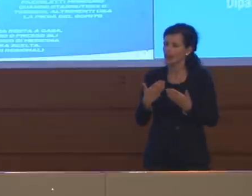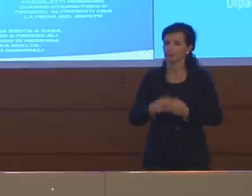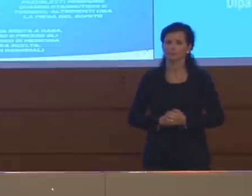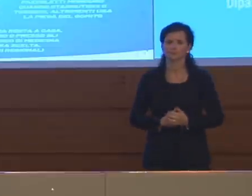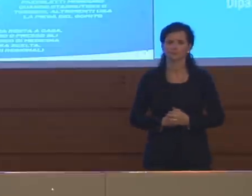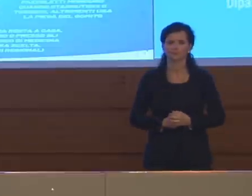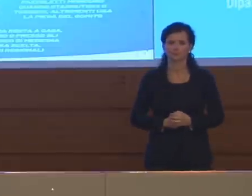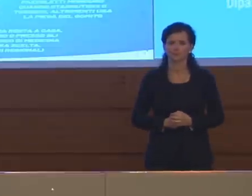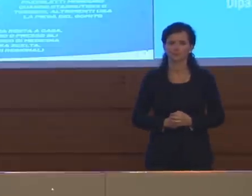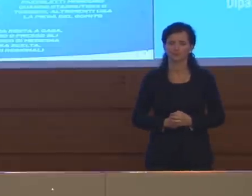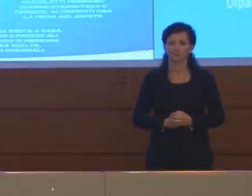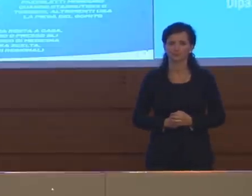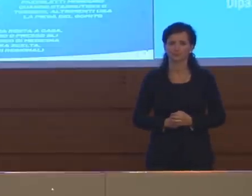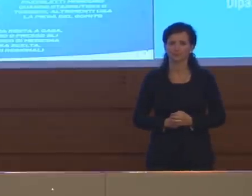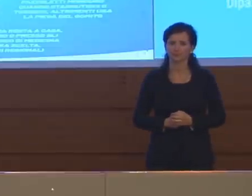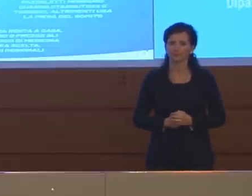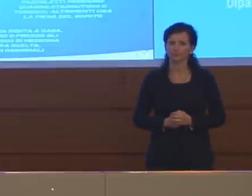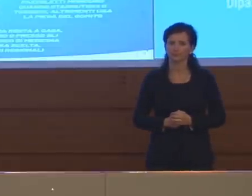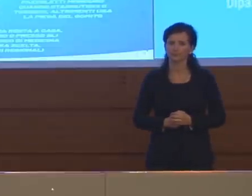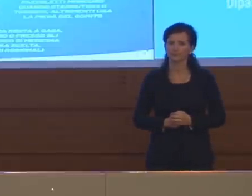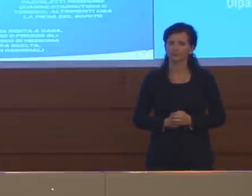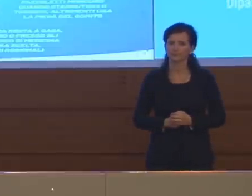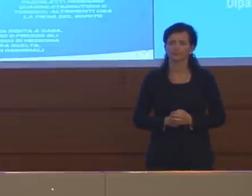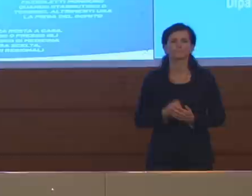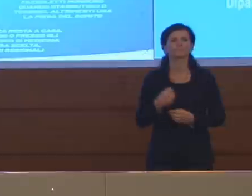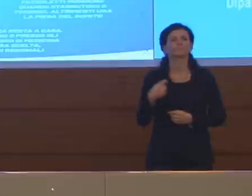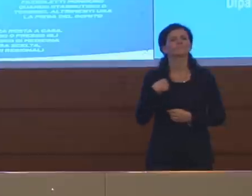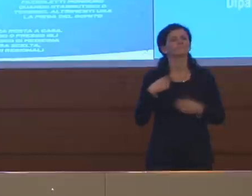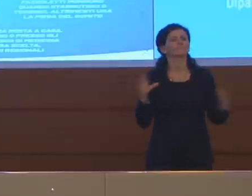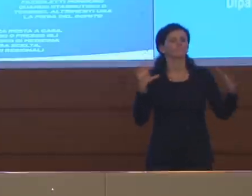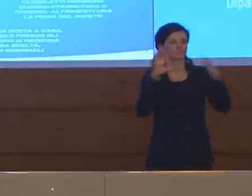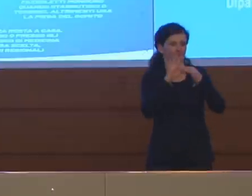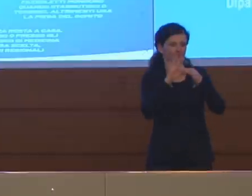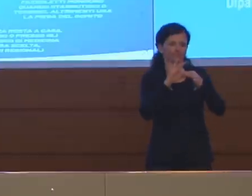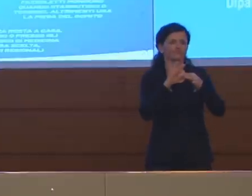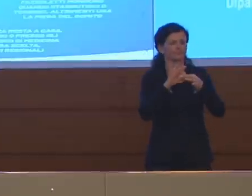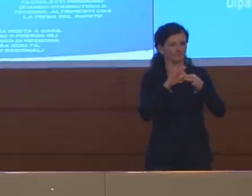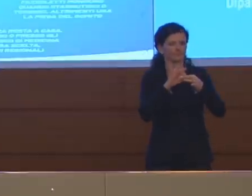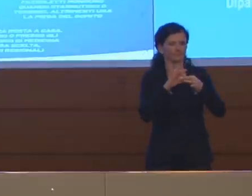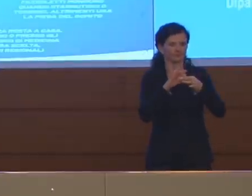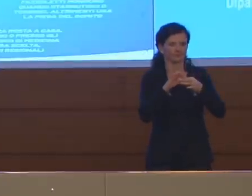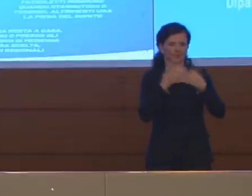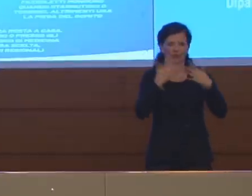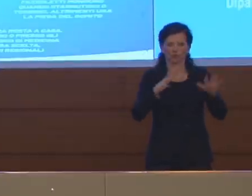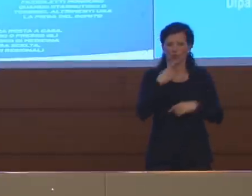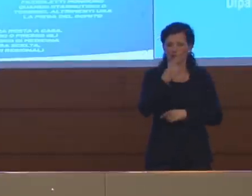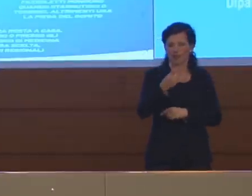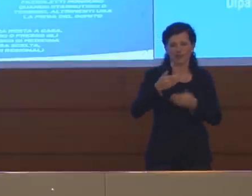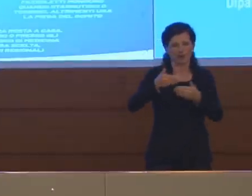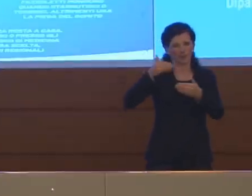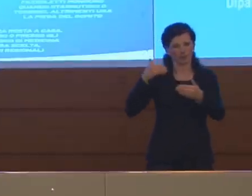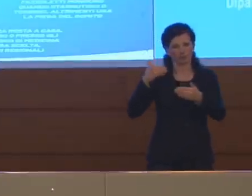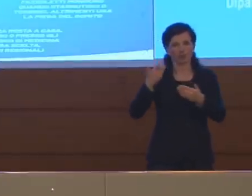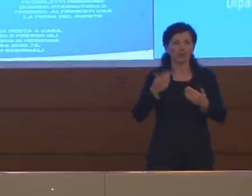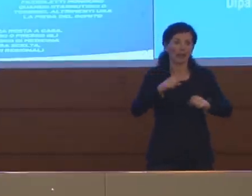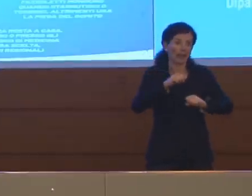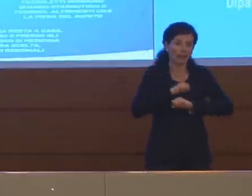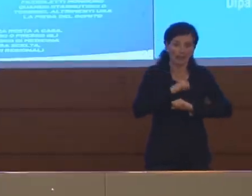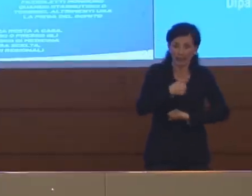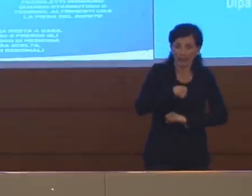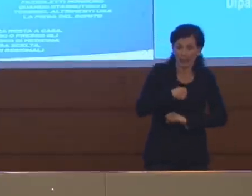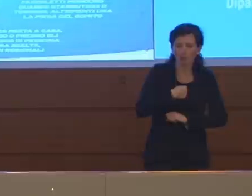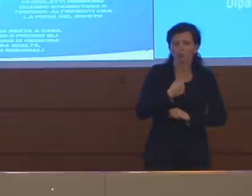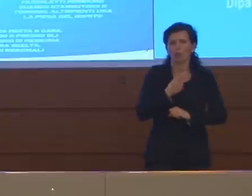Credo ci siamo in parte, mi riaggancia quando ci siamo detti, ma in sintesi io credo che, no io credo, abbiamo le